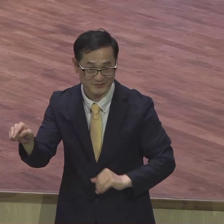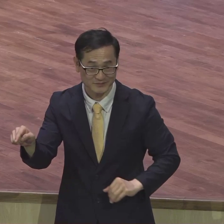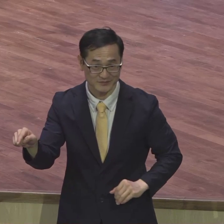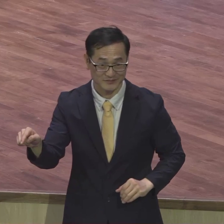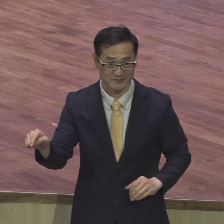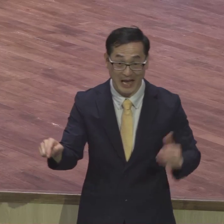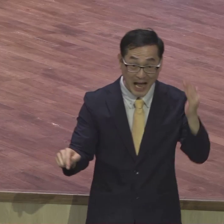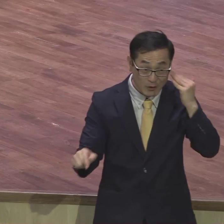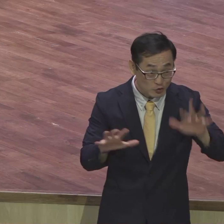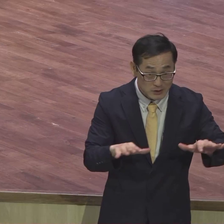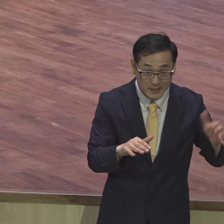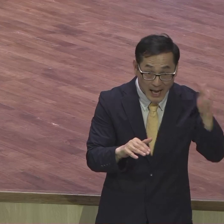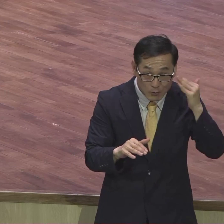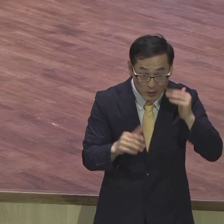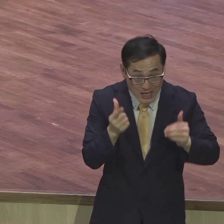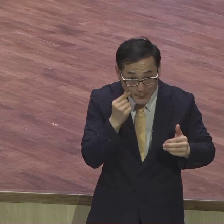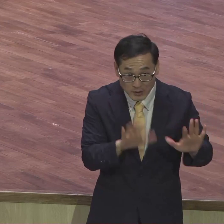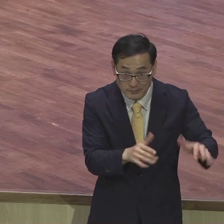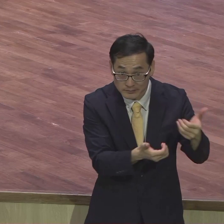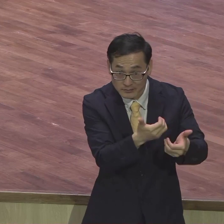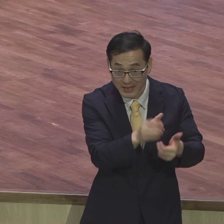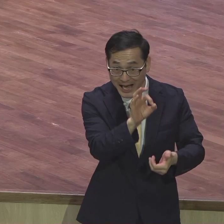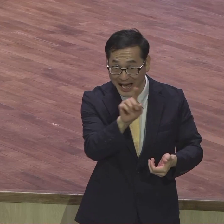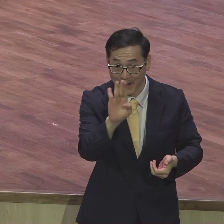일본과 상태가 아베 아베 안 좋잖아요 그러니까